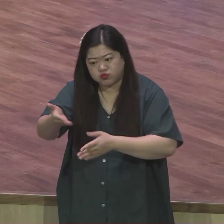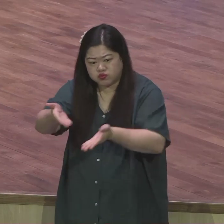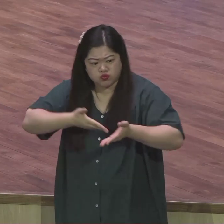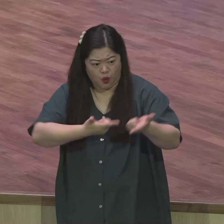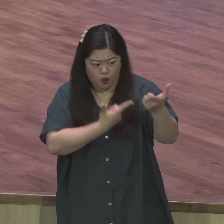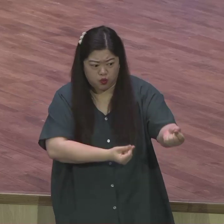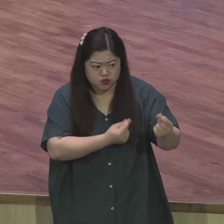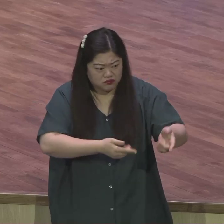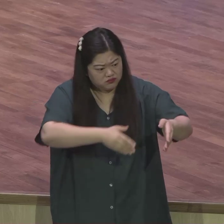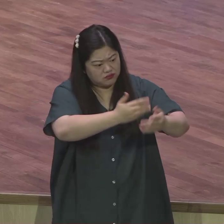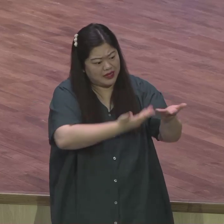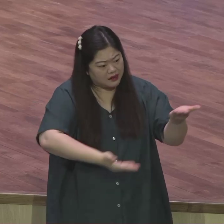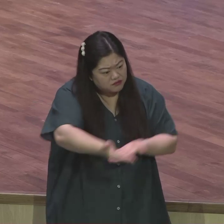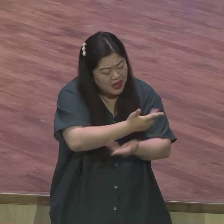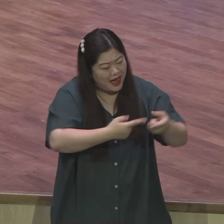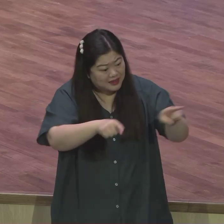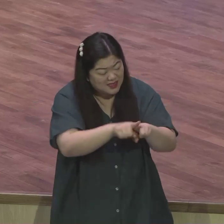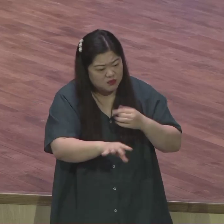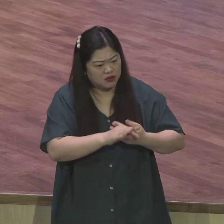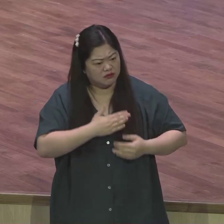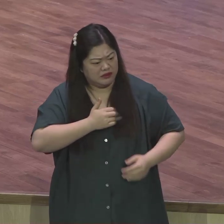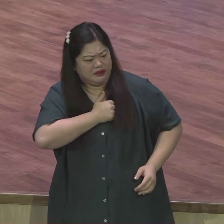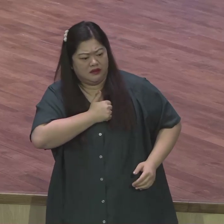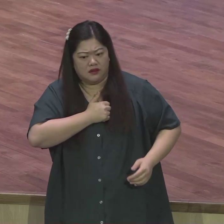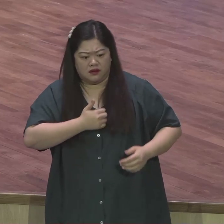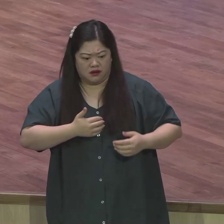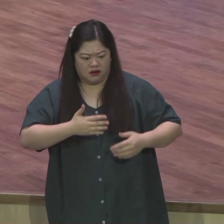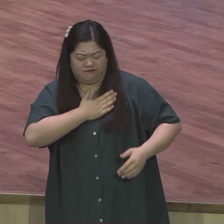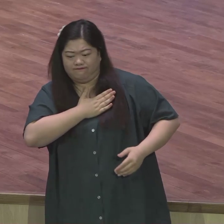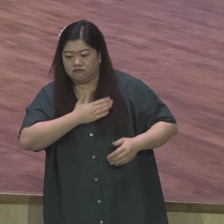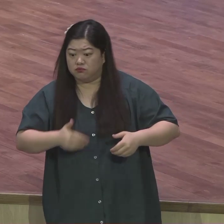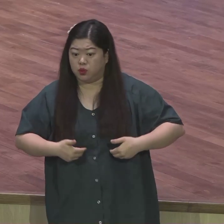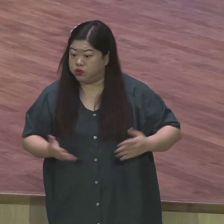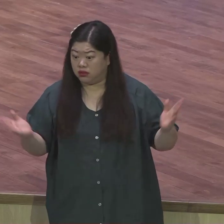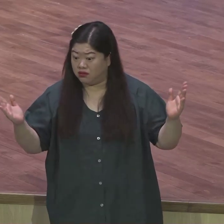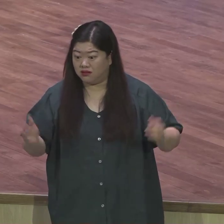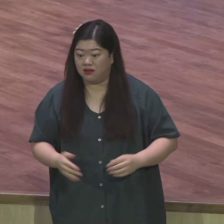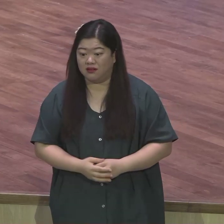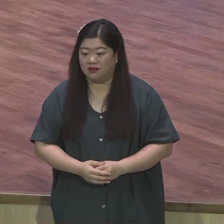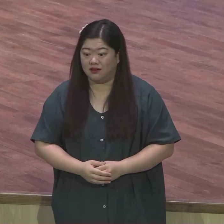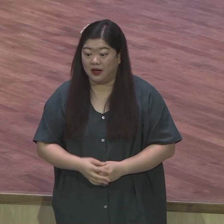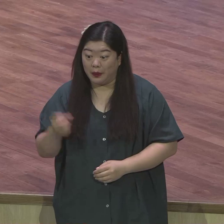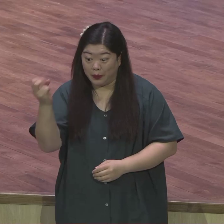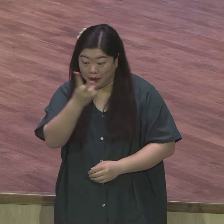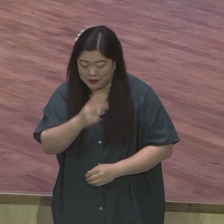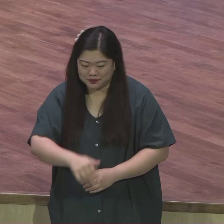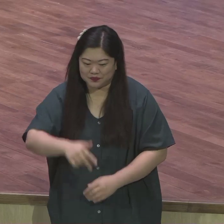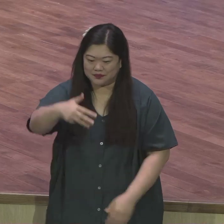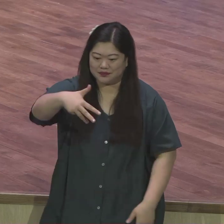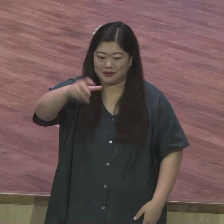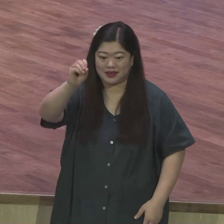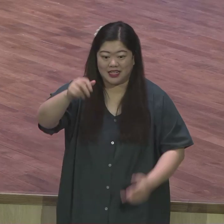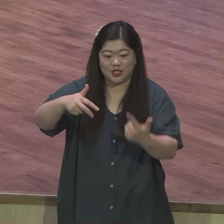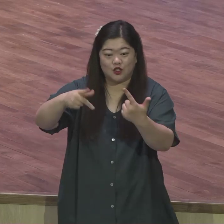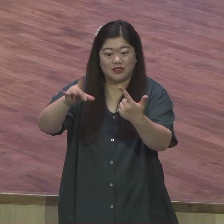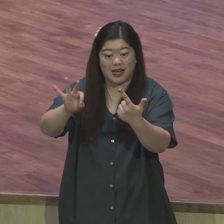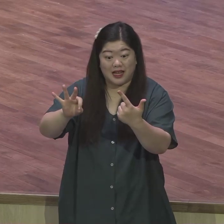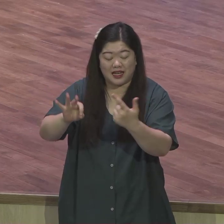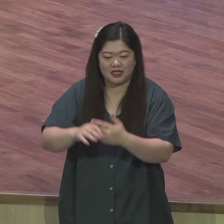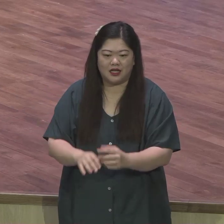언제나 장세기 3장의 물질 돈이요 뭐니 뭐니 해도 뭐니라 그냥 돈 돈 돈 돈 돈에 시험 들고 돈에